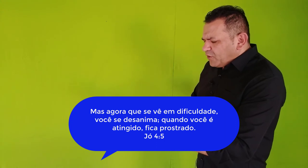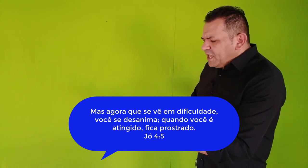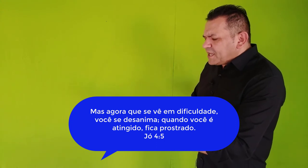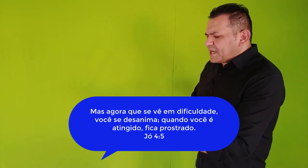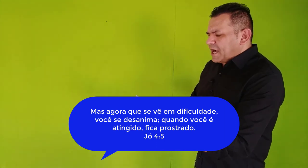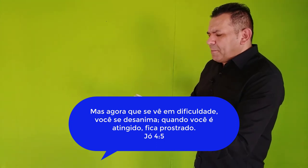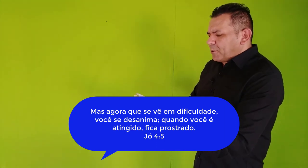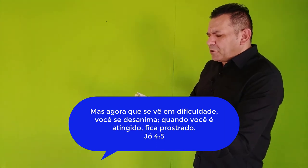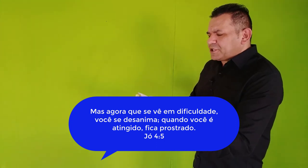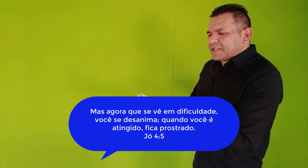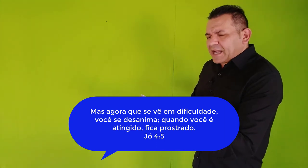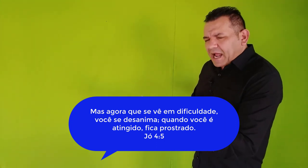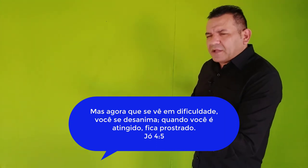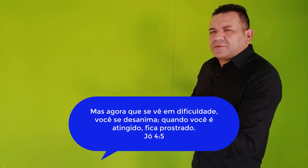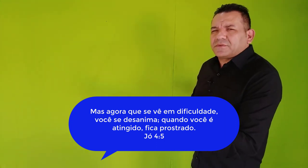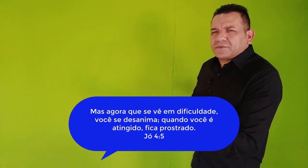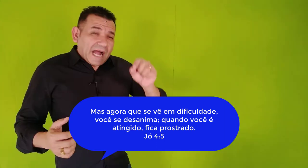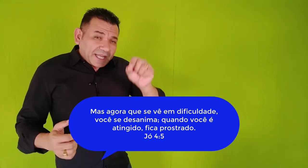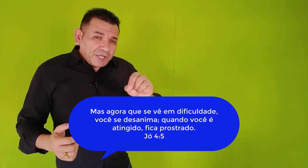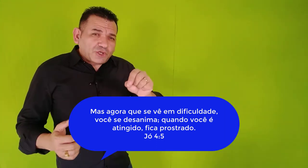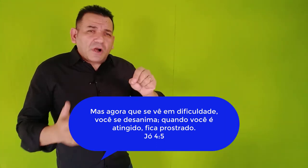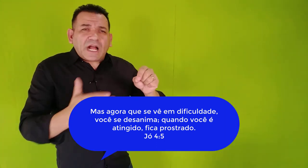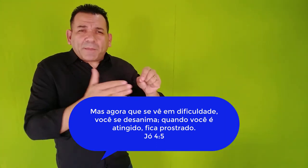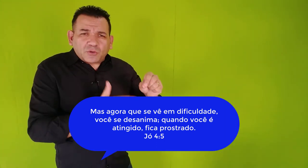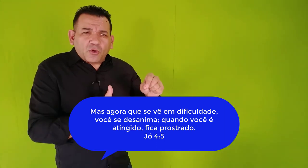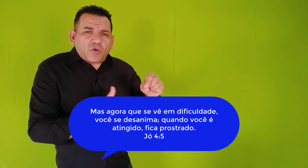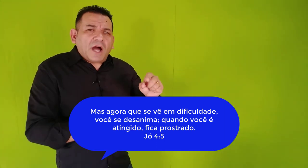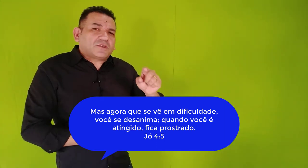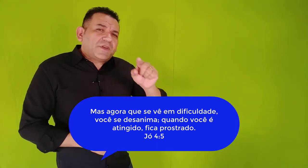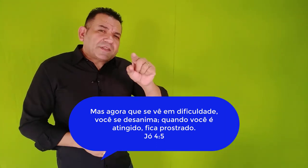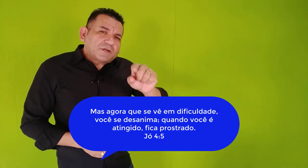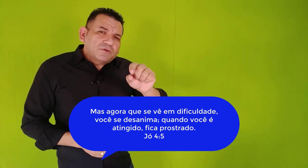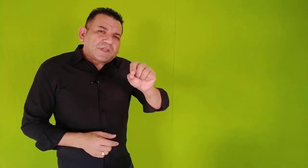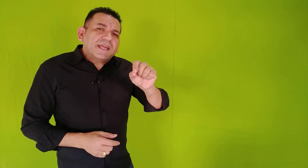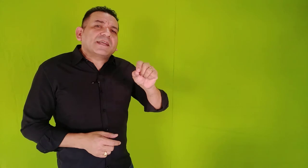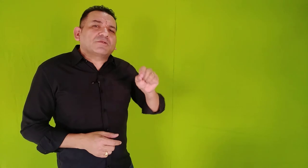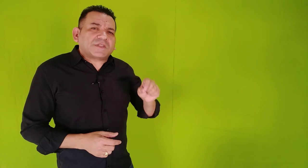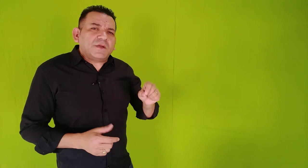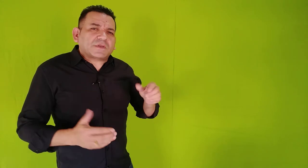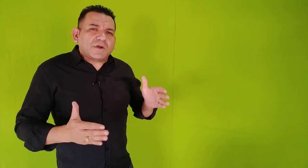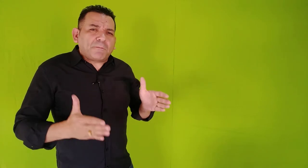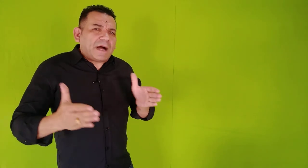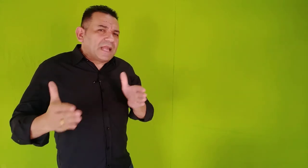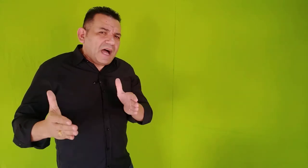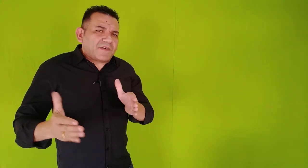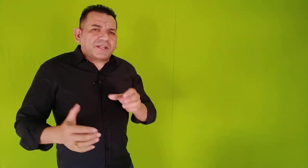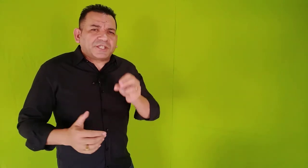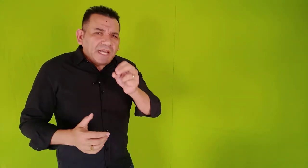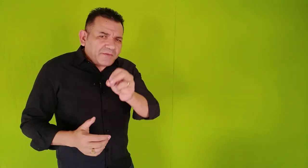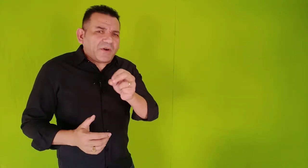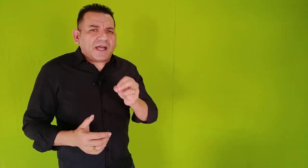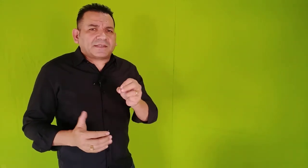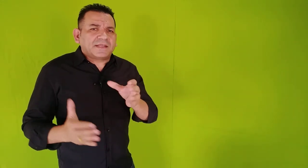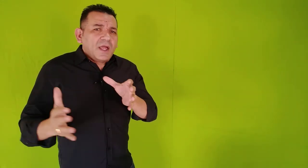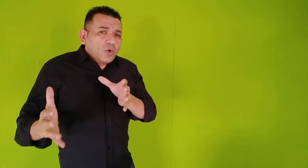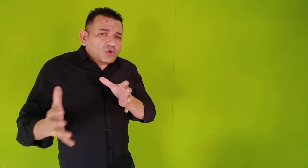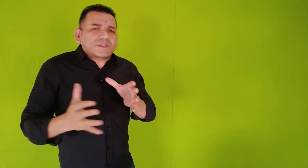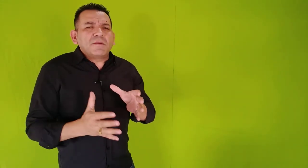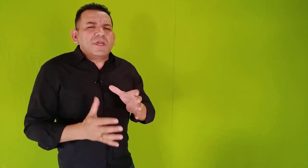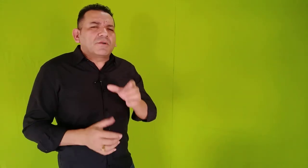fica prostrado. Aqui em Jó capítulo 4, versículo 3 ao 5, são palavras de Elifaz, um dos amigos